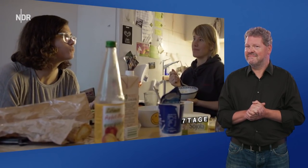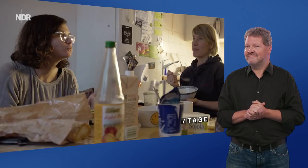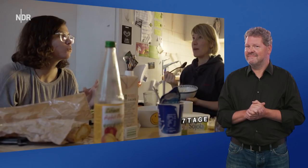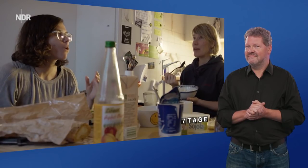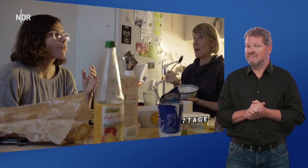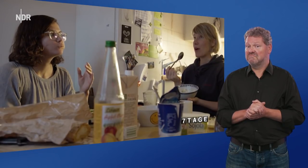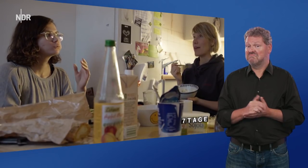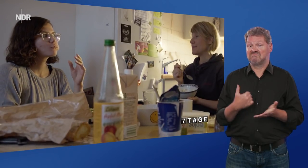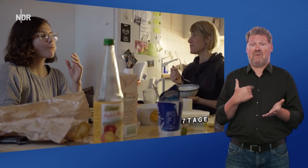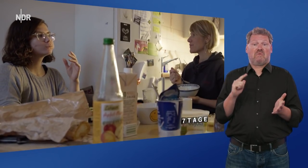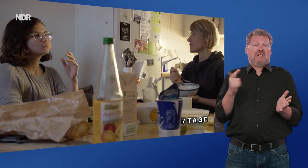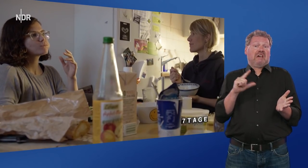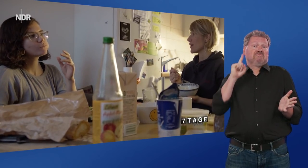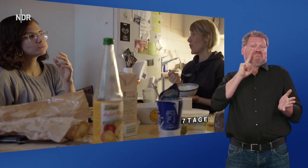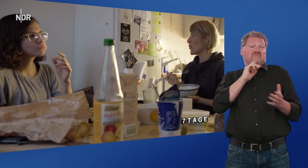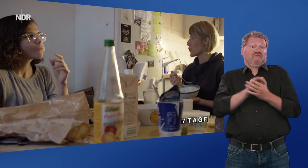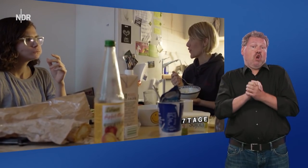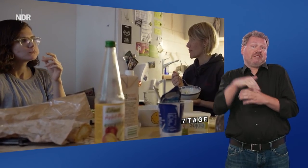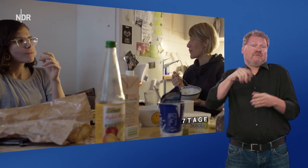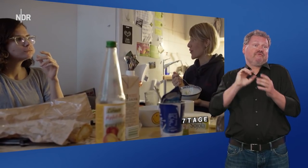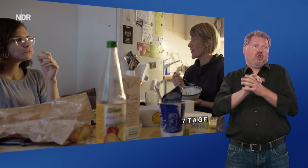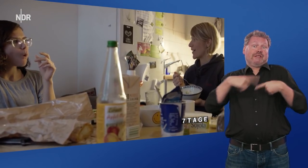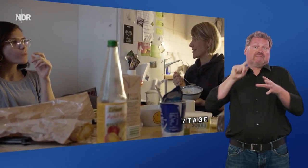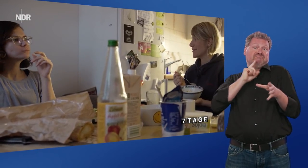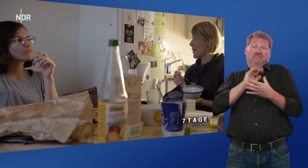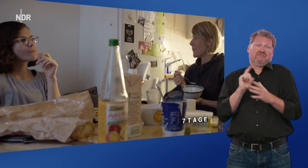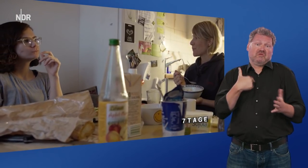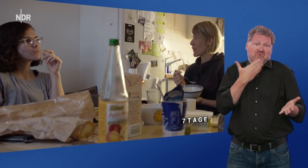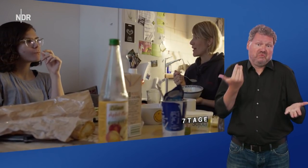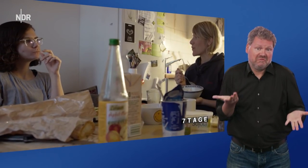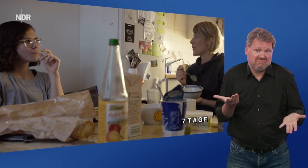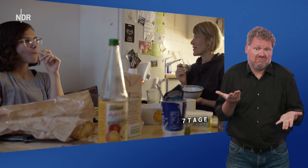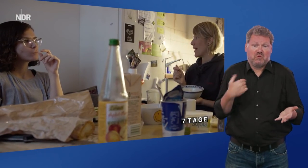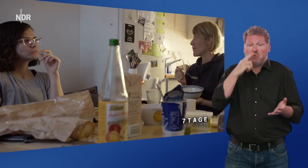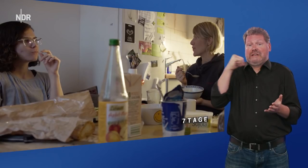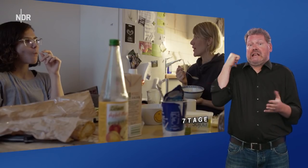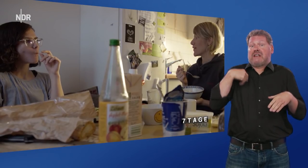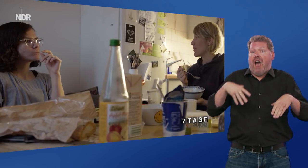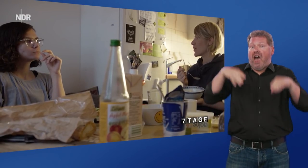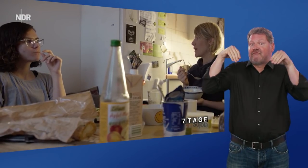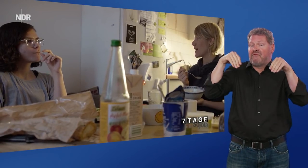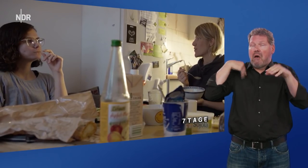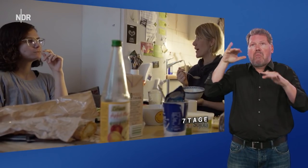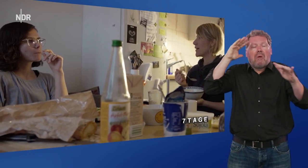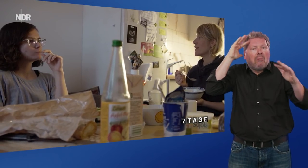Ich ich hab auch keine gehörlose Freundin in meinem Freundeskreis, ne. Ich hab nur so gestern Abend irgendwie angefangen, drüber nachzudenken.